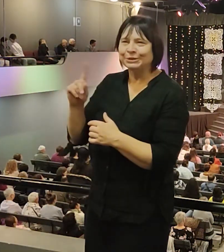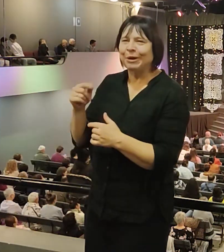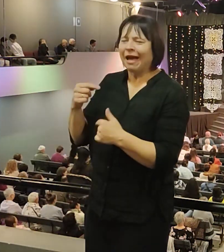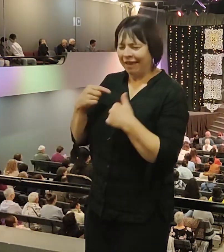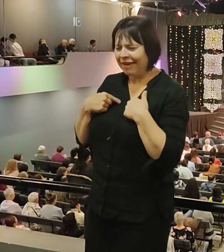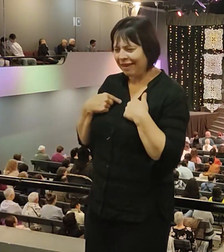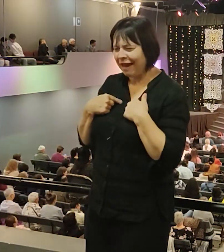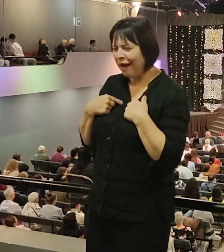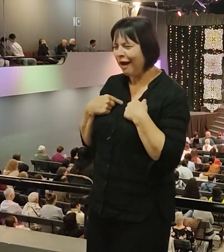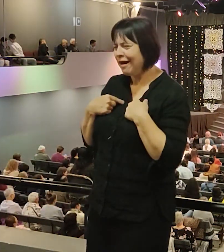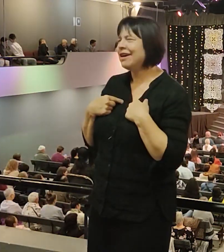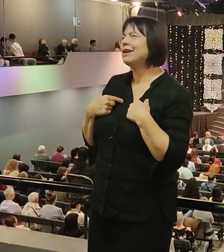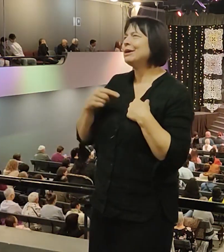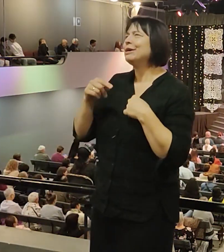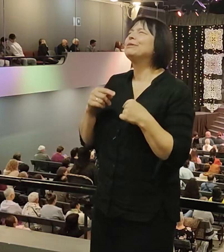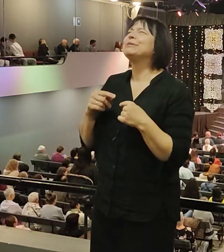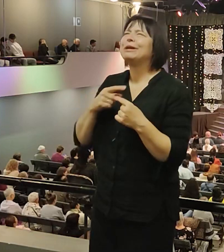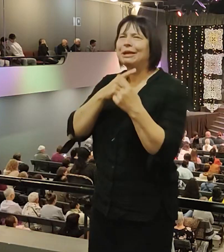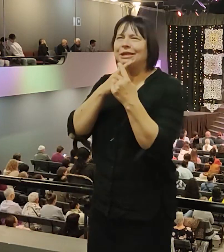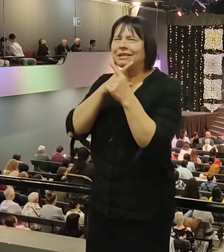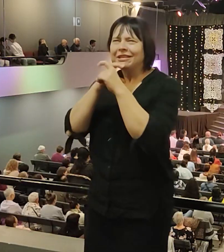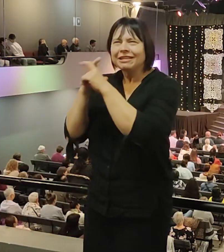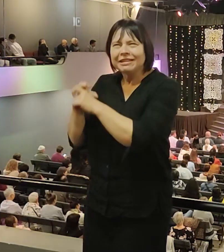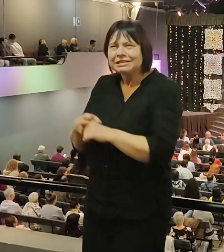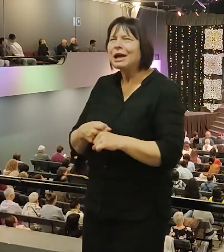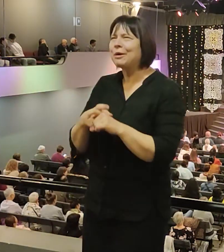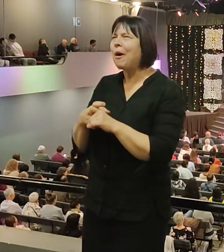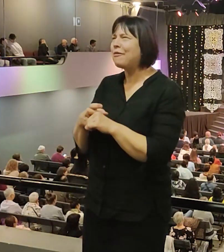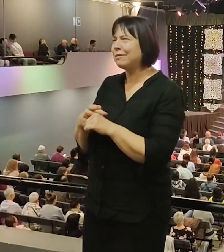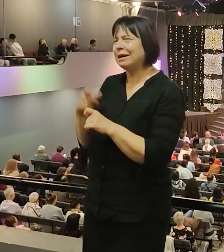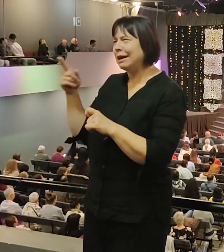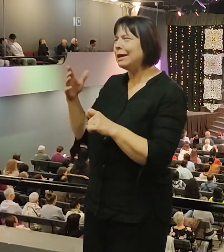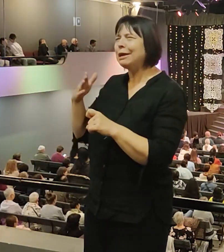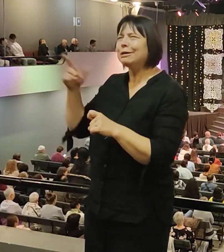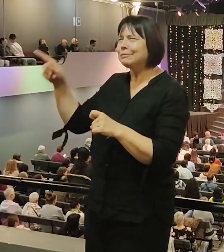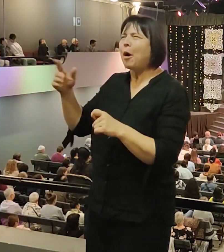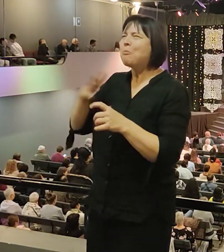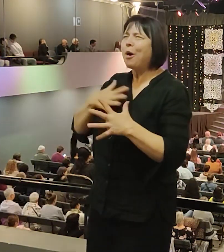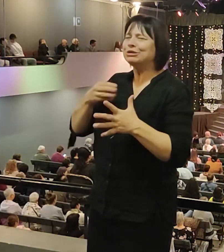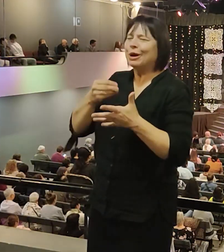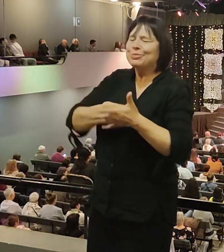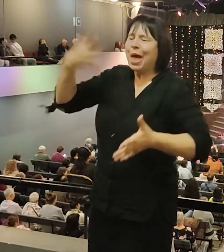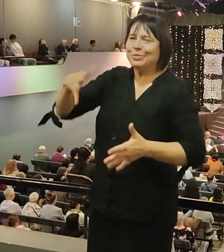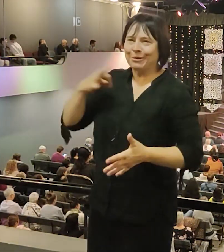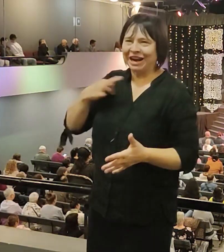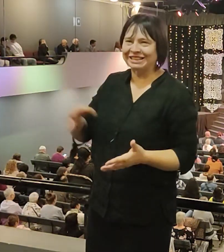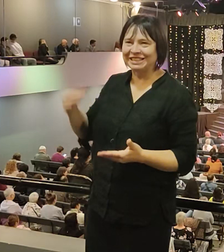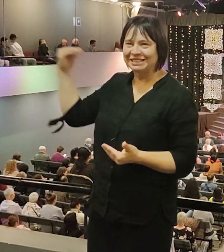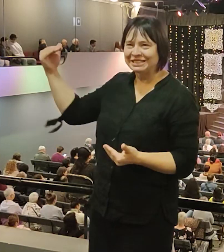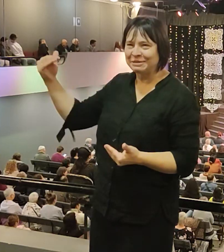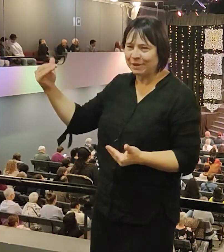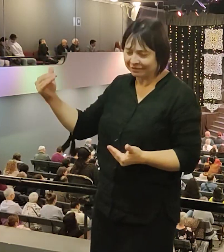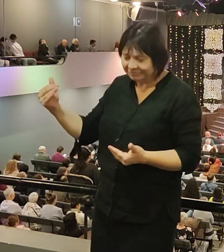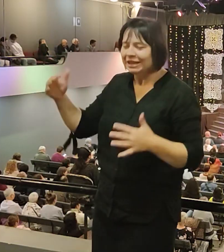прощения мы обнялись и остались друзьями. Вы понимаете, мы должны быть Богу верны и мужественны в